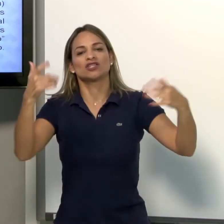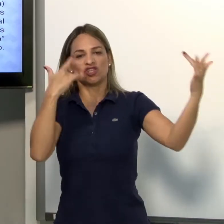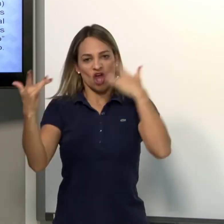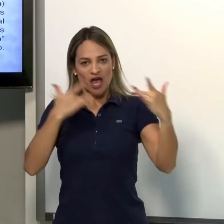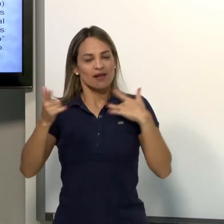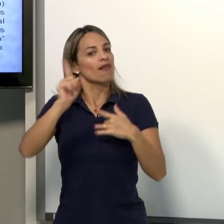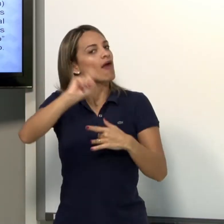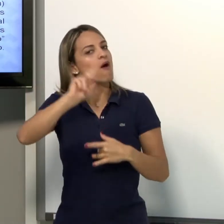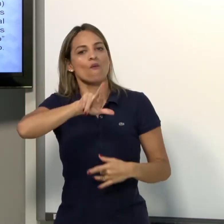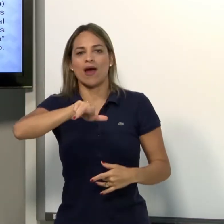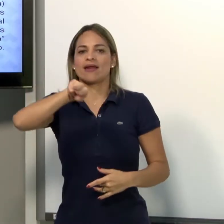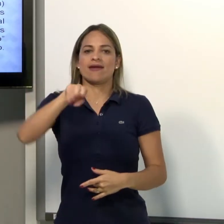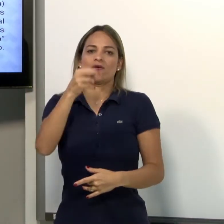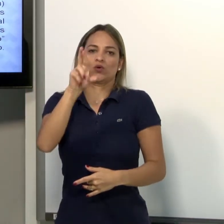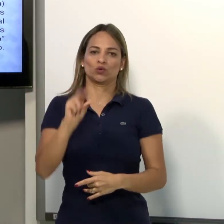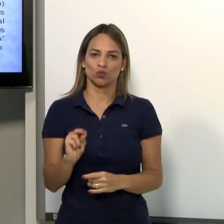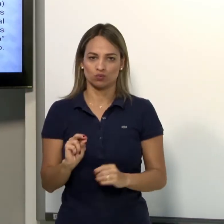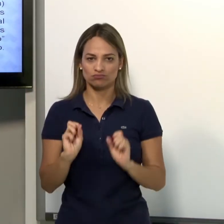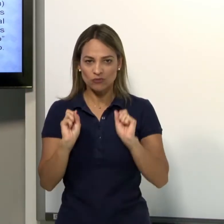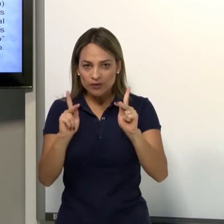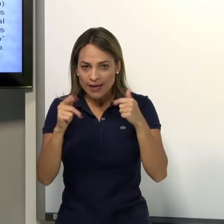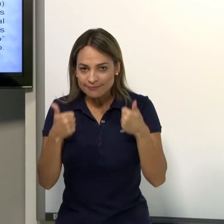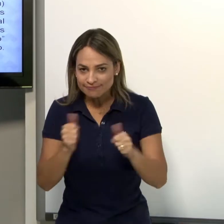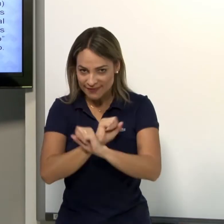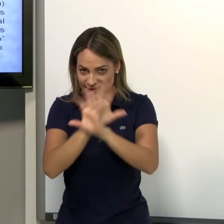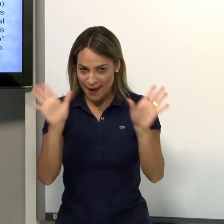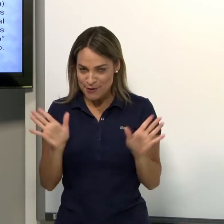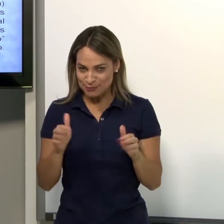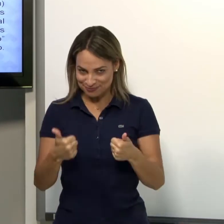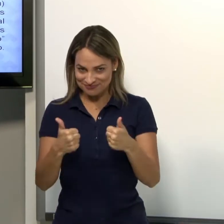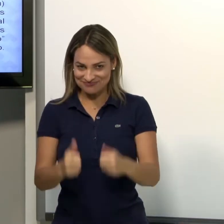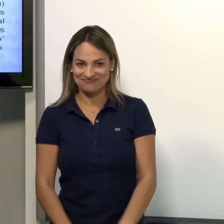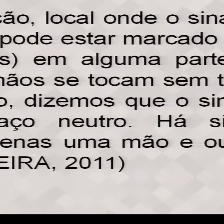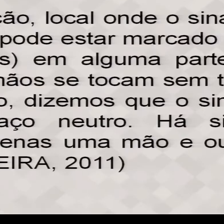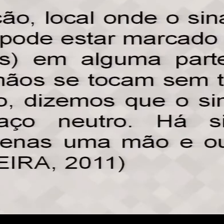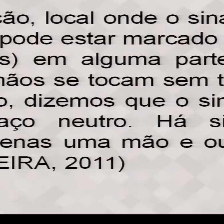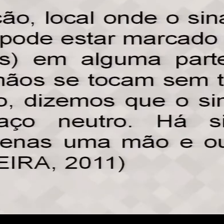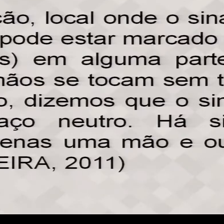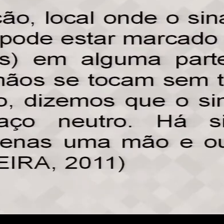neutro e sinal que tocam o corpo, que não é espaço neutro. Ficou claro?